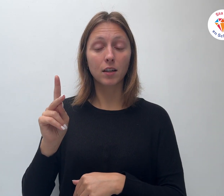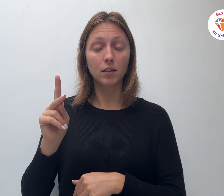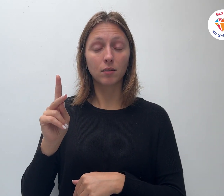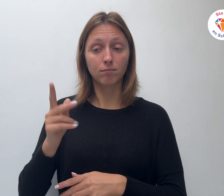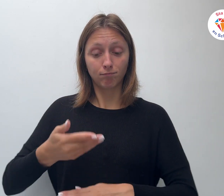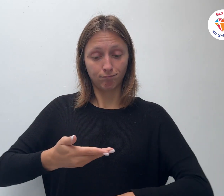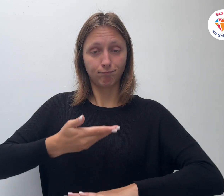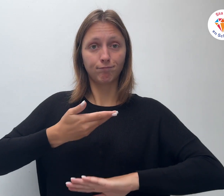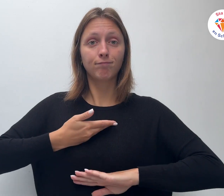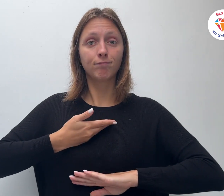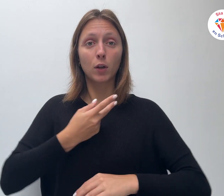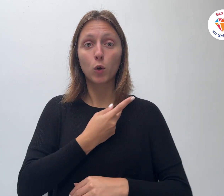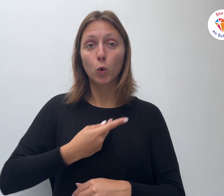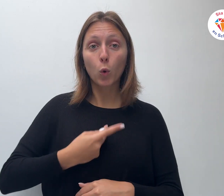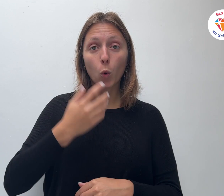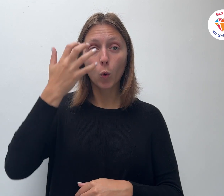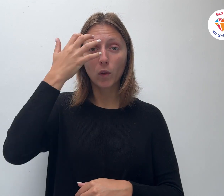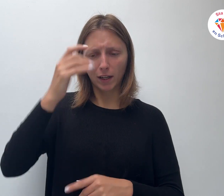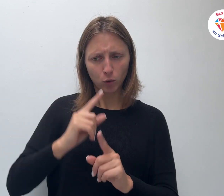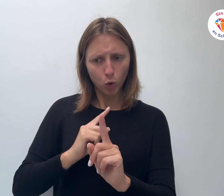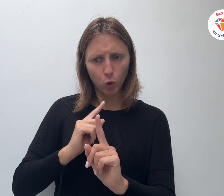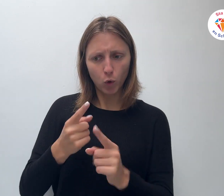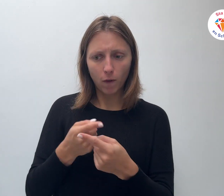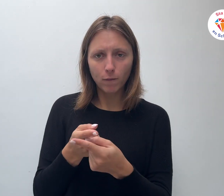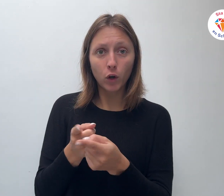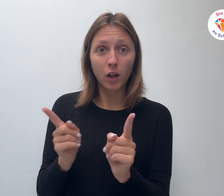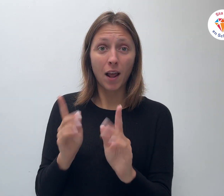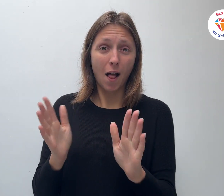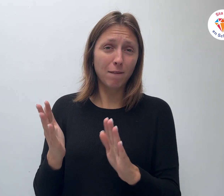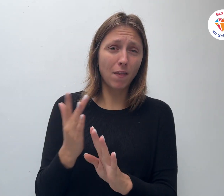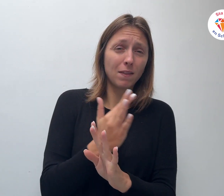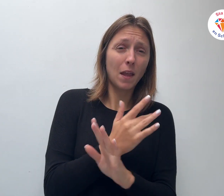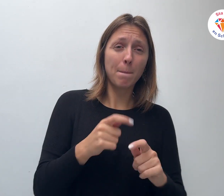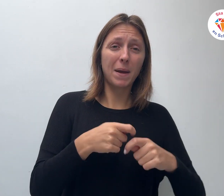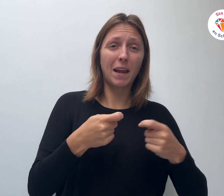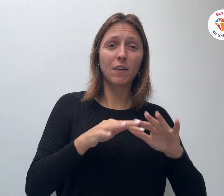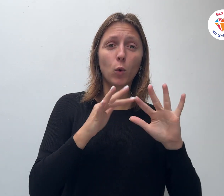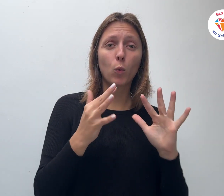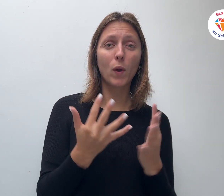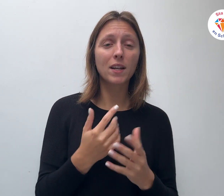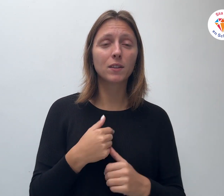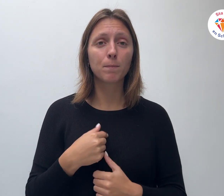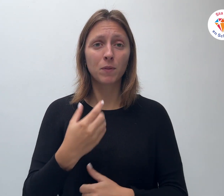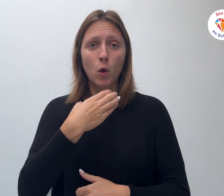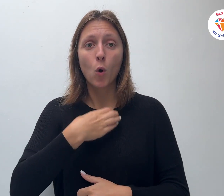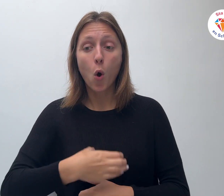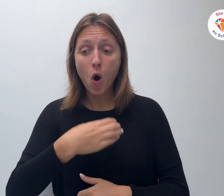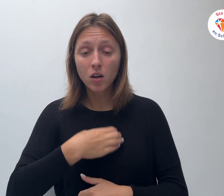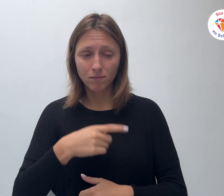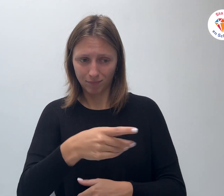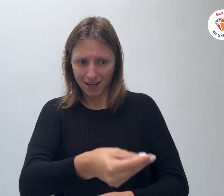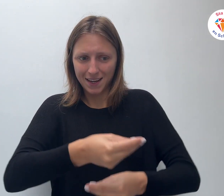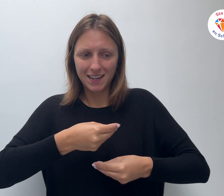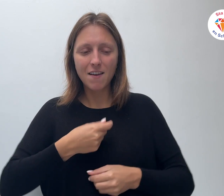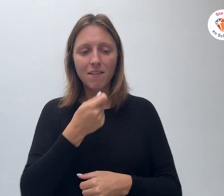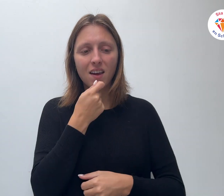vanaf de grondlegging van de wereld. Want ik had honger en u hebt mij te eten gegeven. Ik had dorst